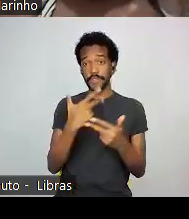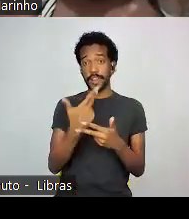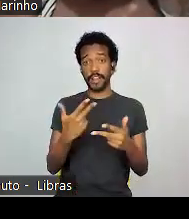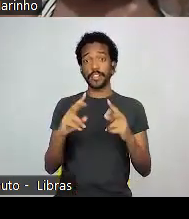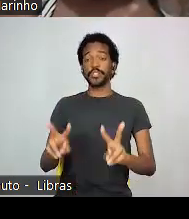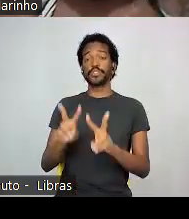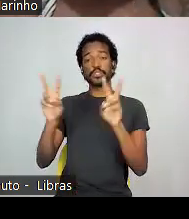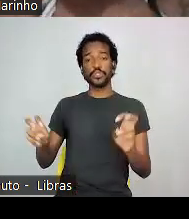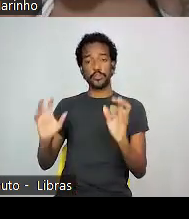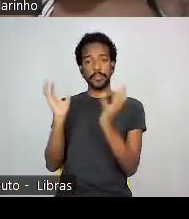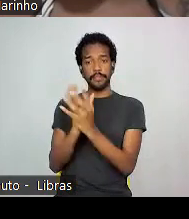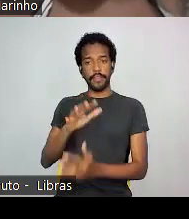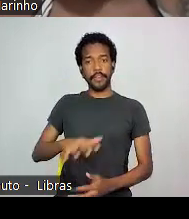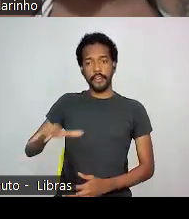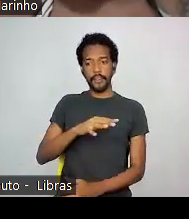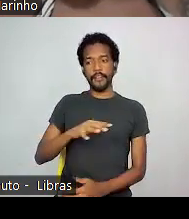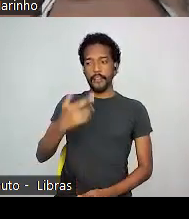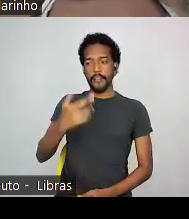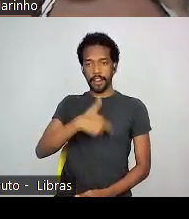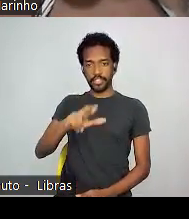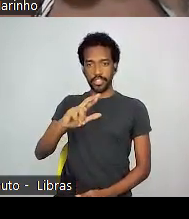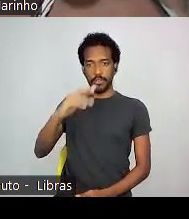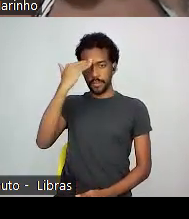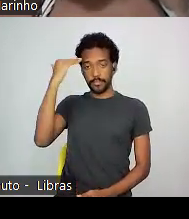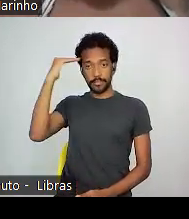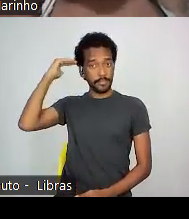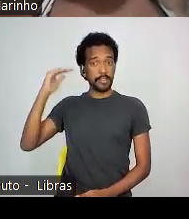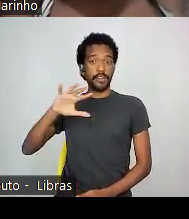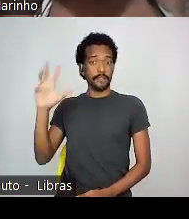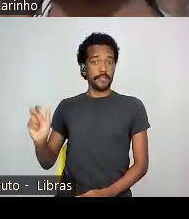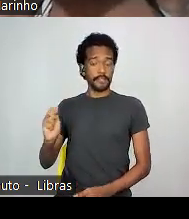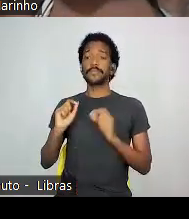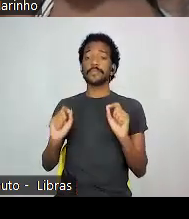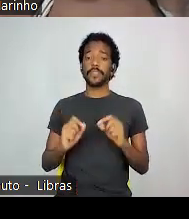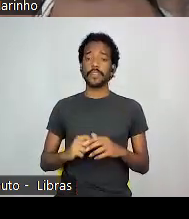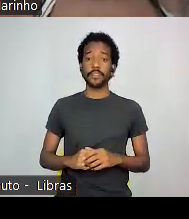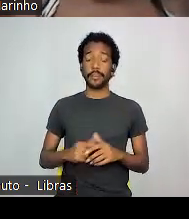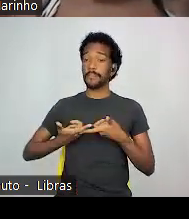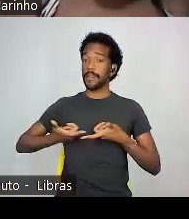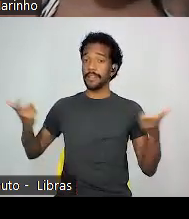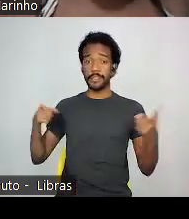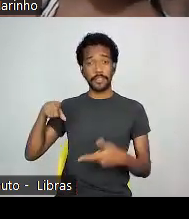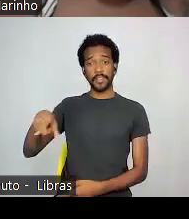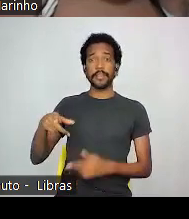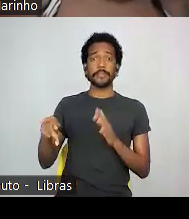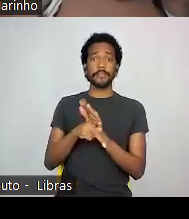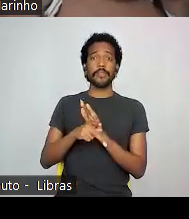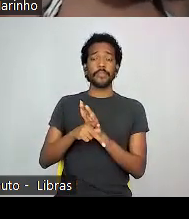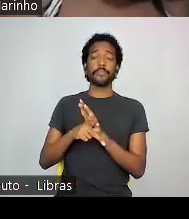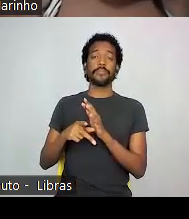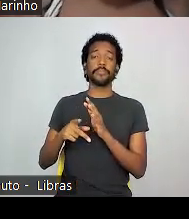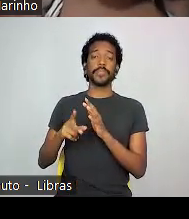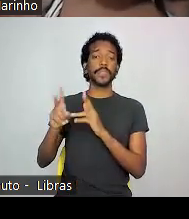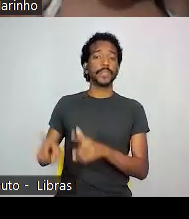de religiões de matriz africana, por exemplo. Primeiro, eles, em sua grande maioria, foram fruto de espólio de